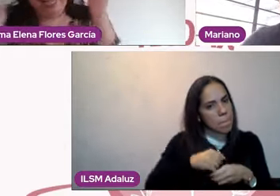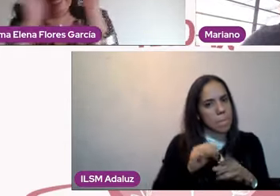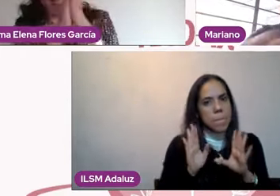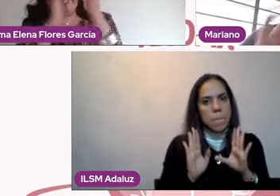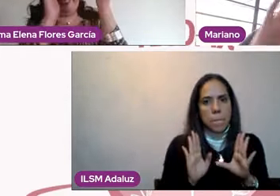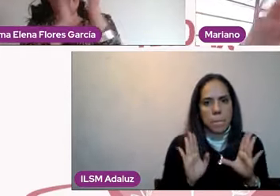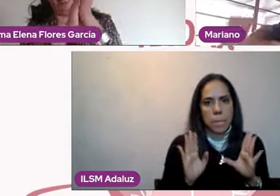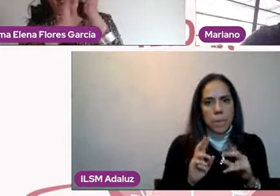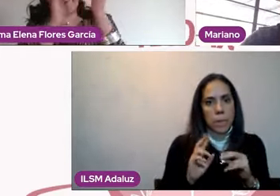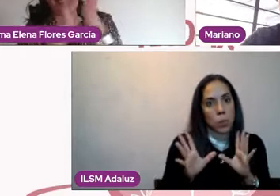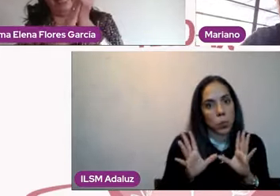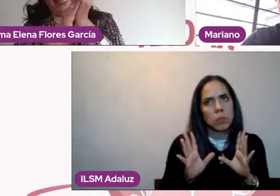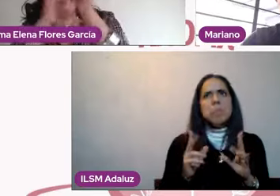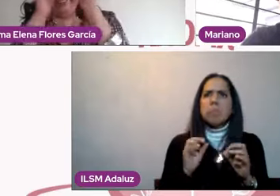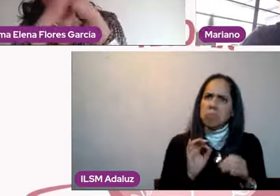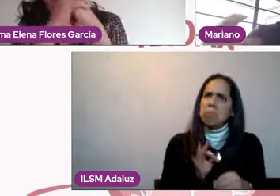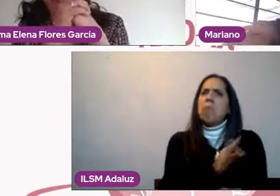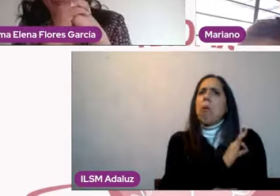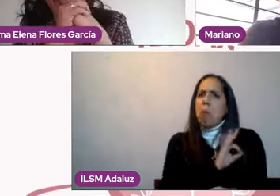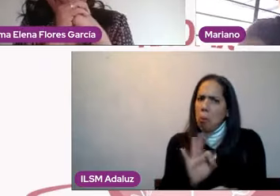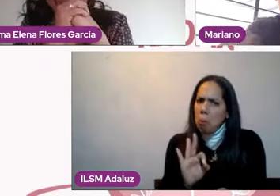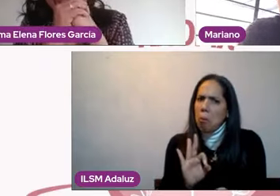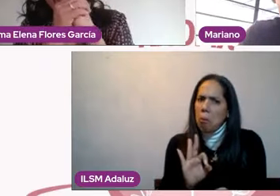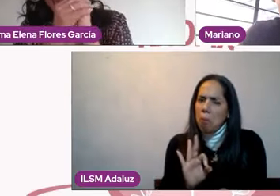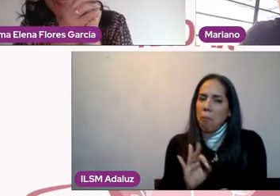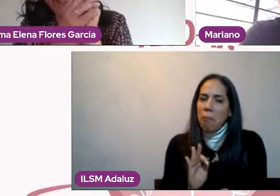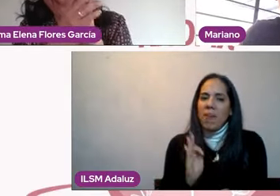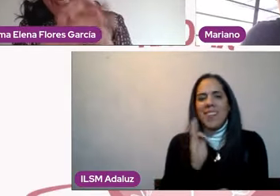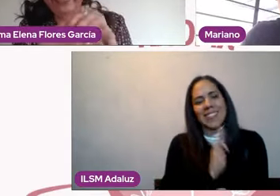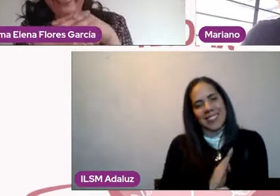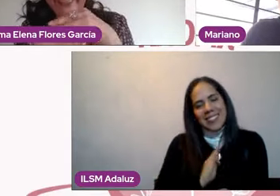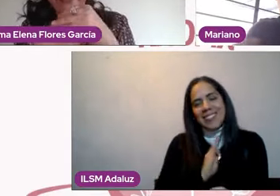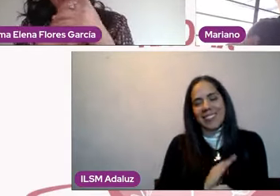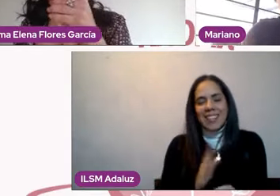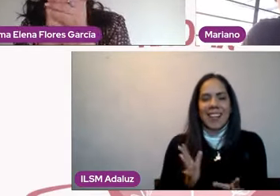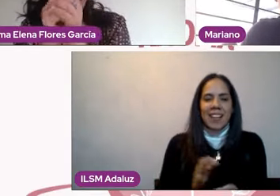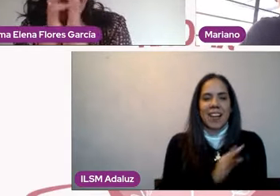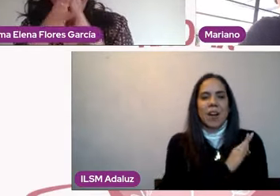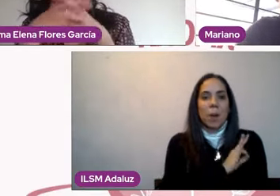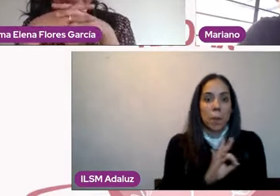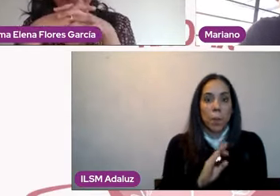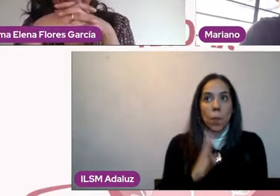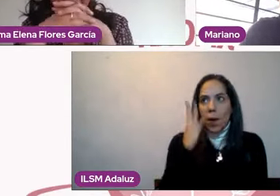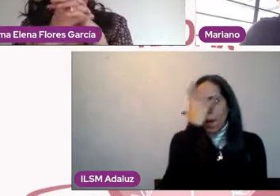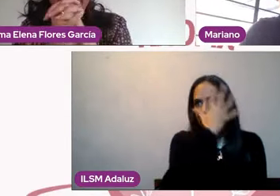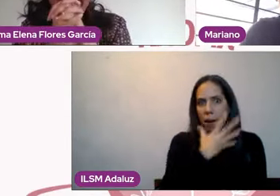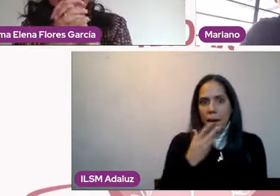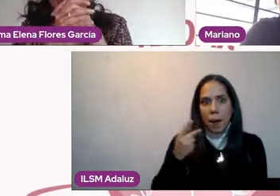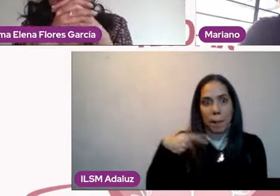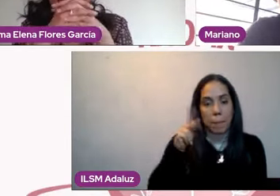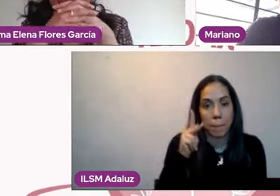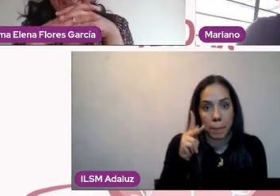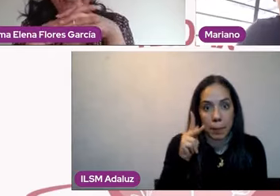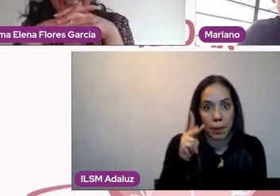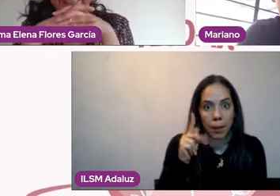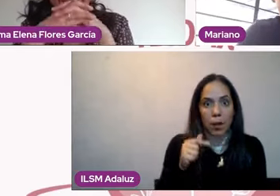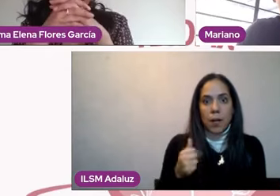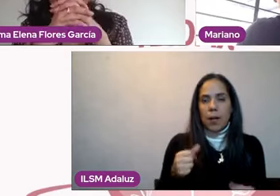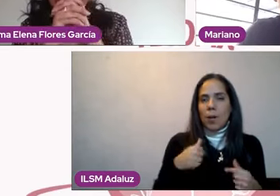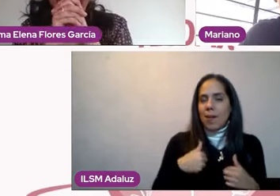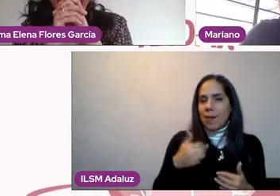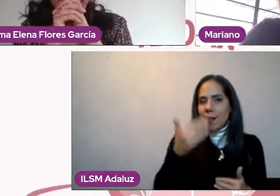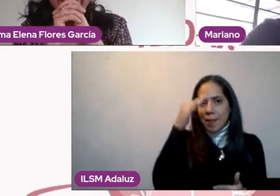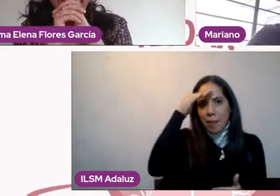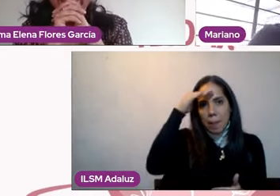puede ser muy divertido, pero es inconveniente. ¿Por qué? Porque estoy metiendo en mi vida a alguien más